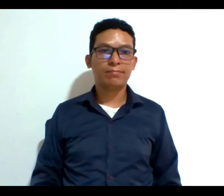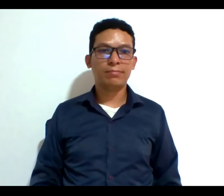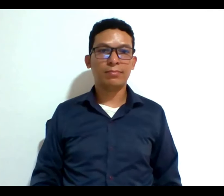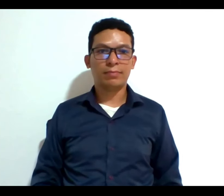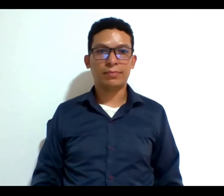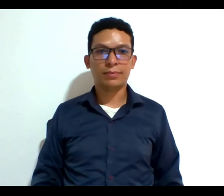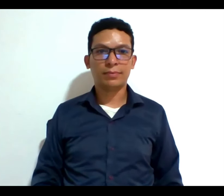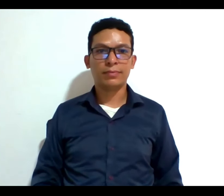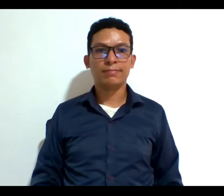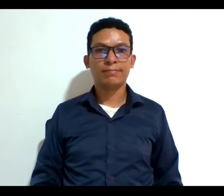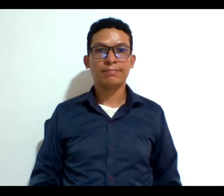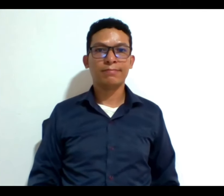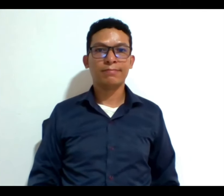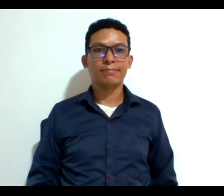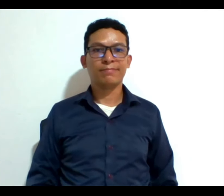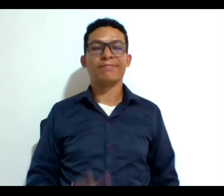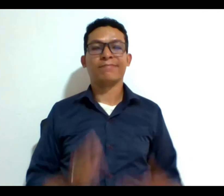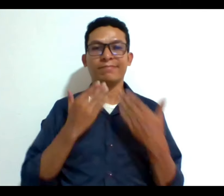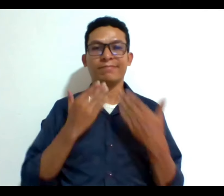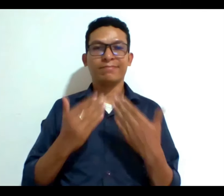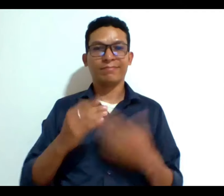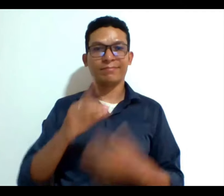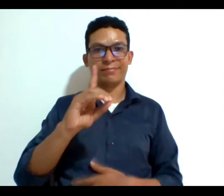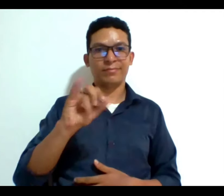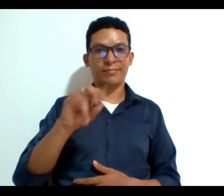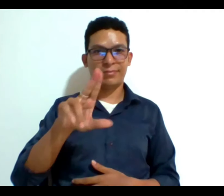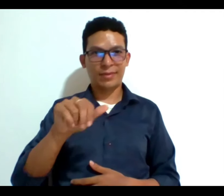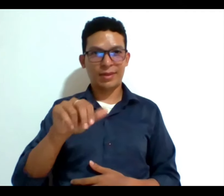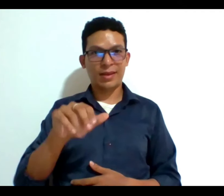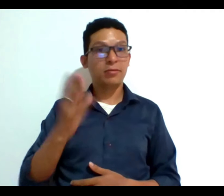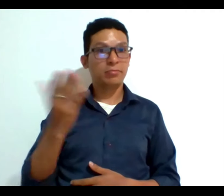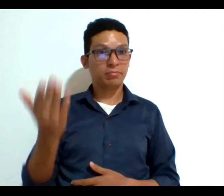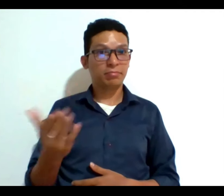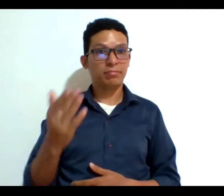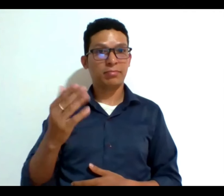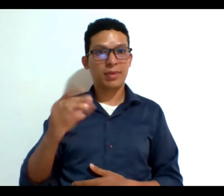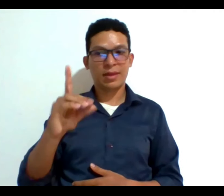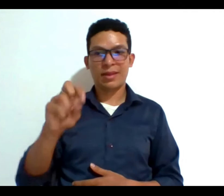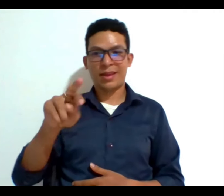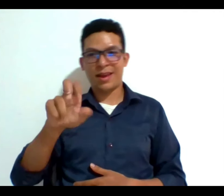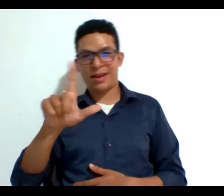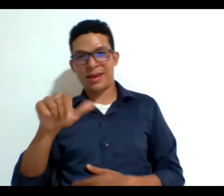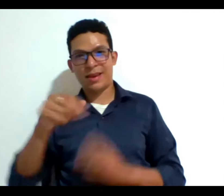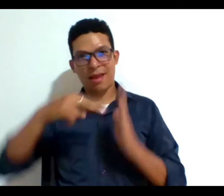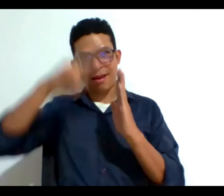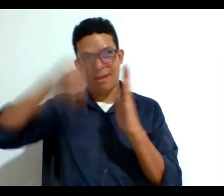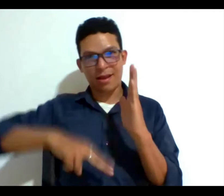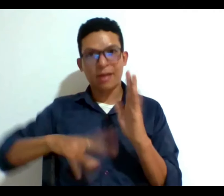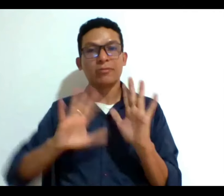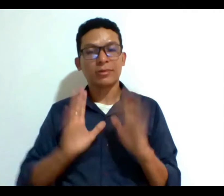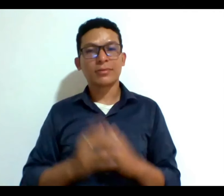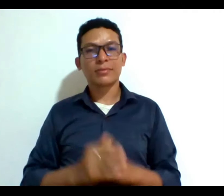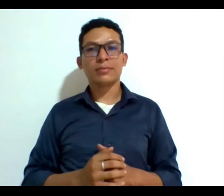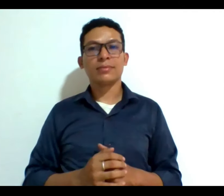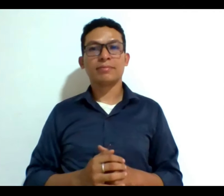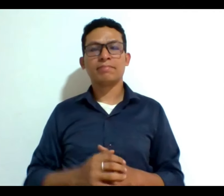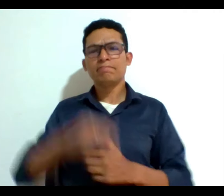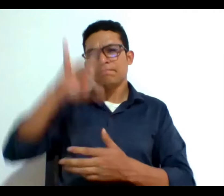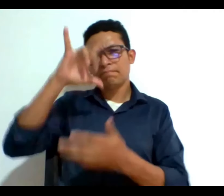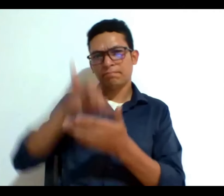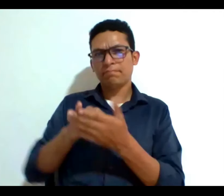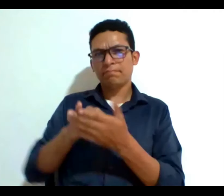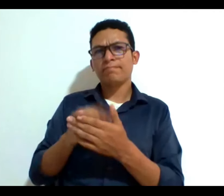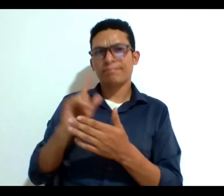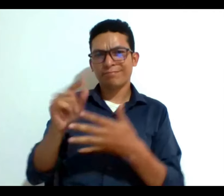Listo, muchas gracias Diana y a ti Daniela por leer este caso y bueno, yo creo que este caso reúne